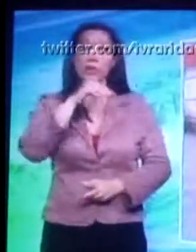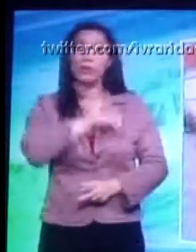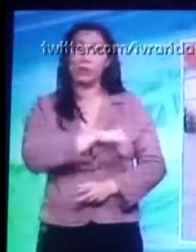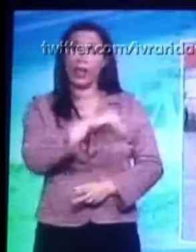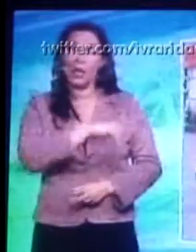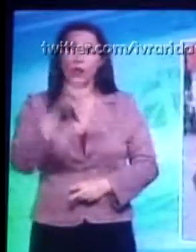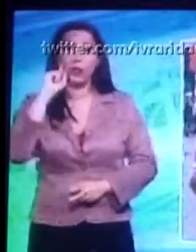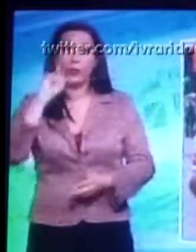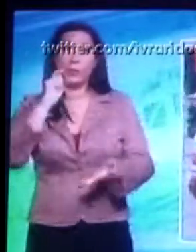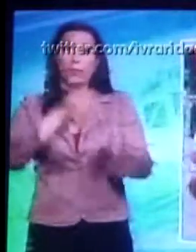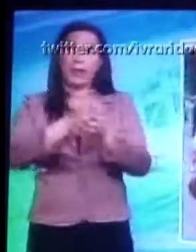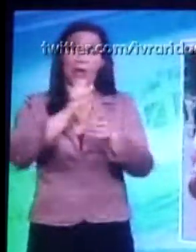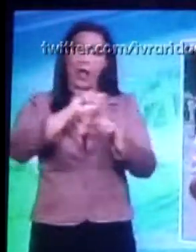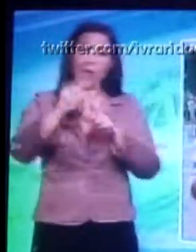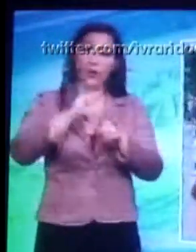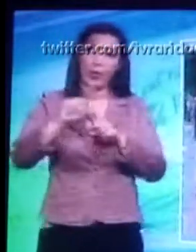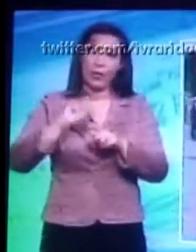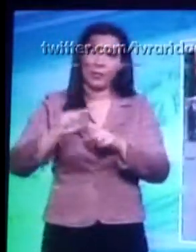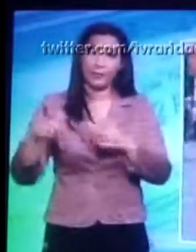cada dia, pra pagar meu aluguel.